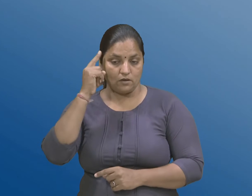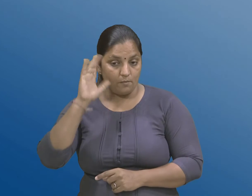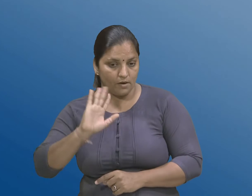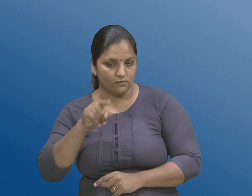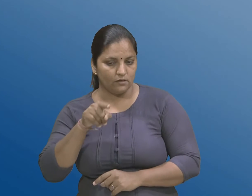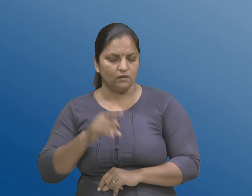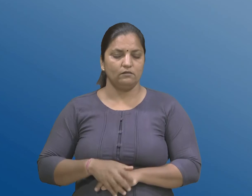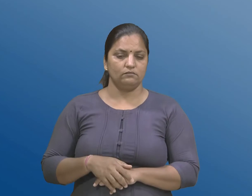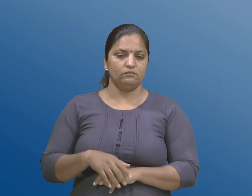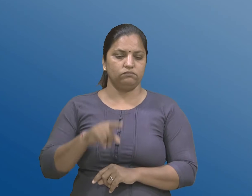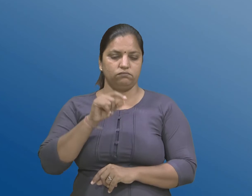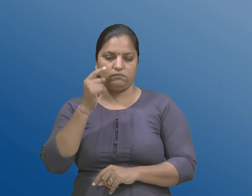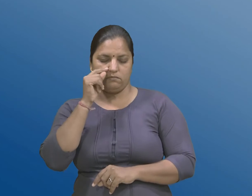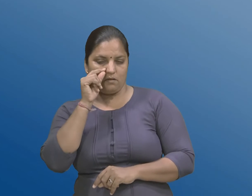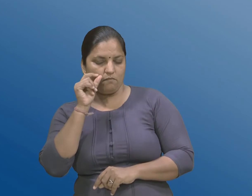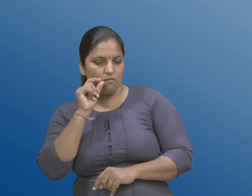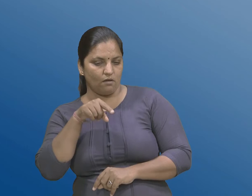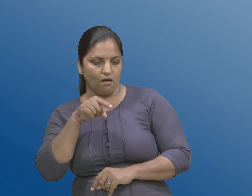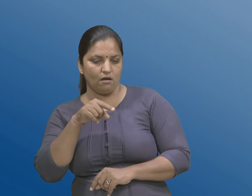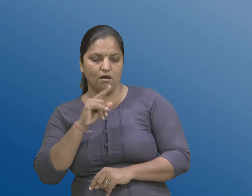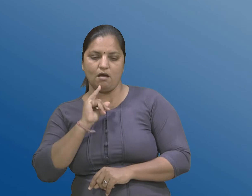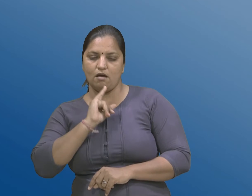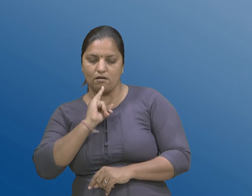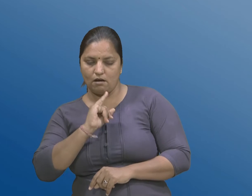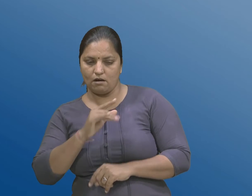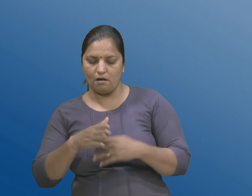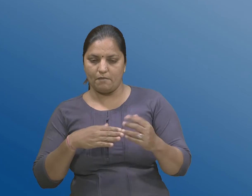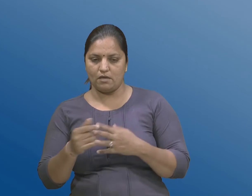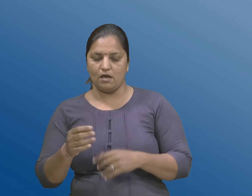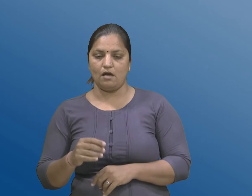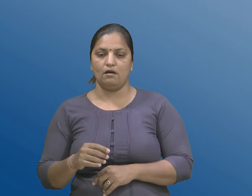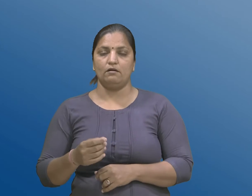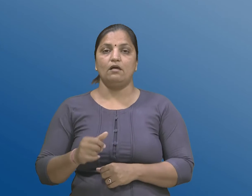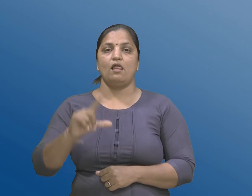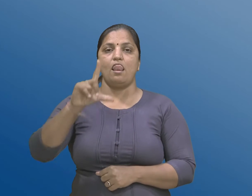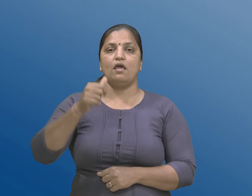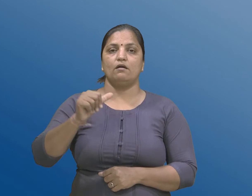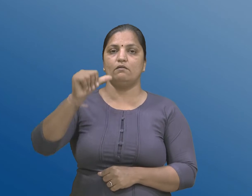के तेनीने खोराक अने प्रवाही पदार्थो आपवनों इनकार करें छे